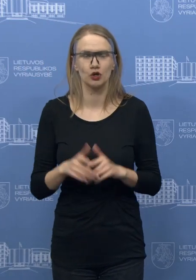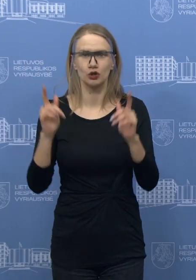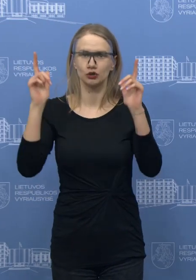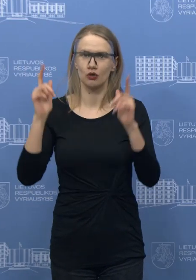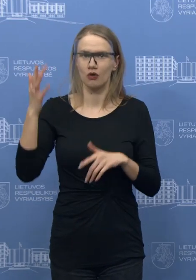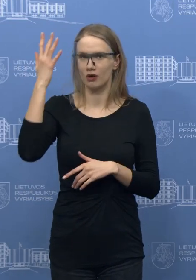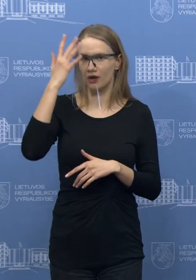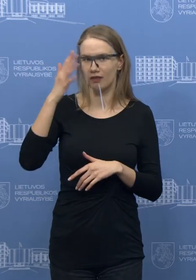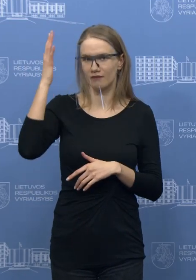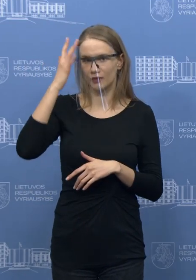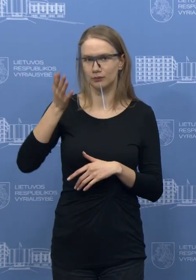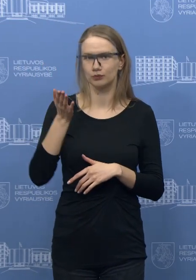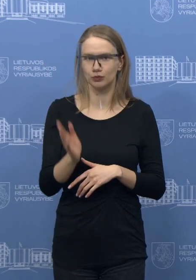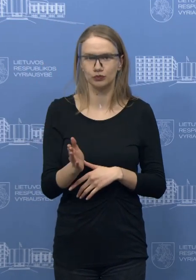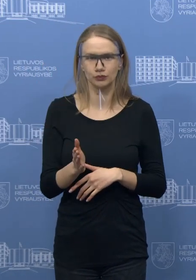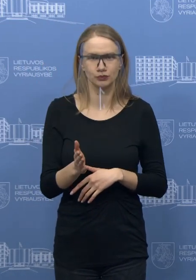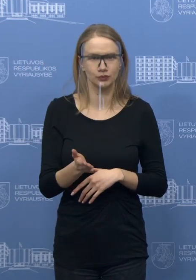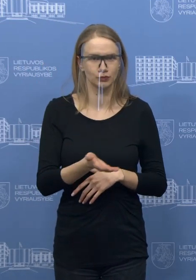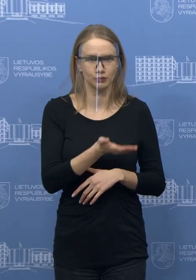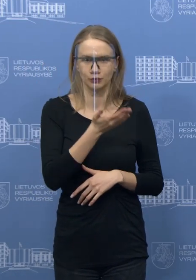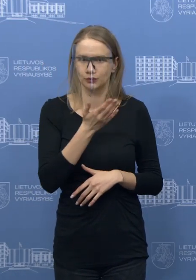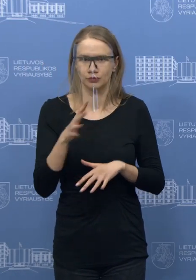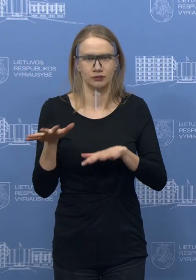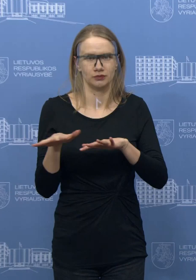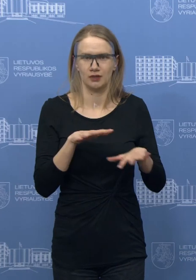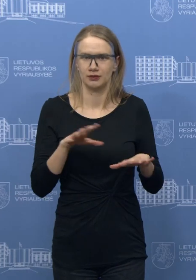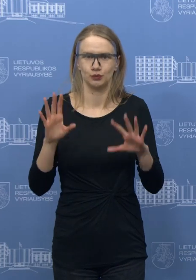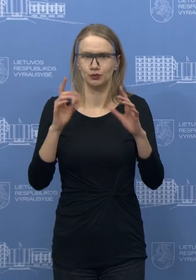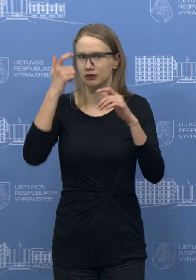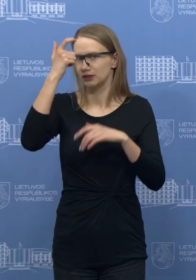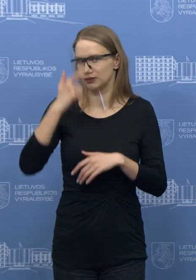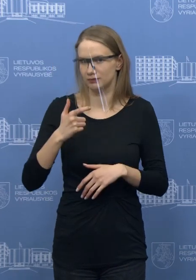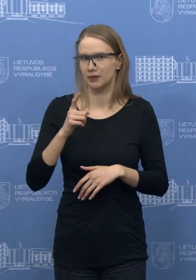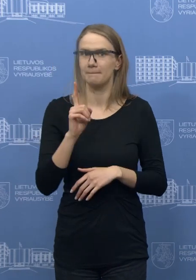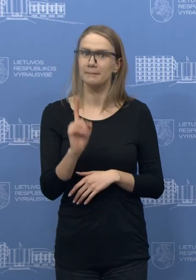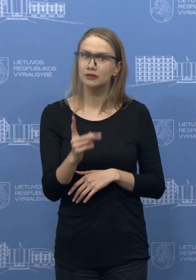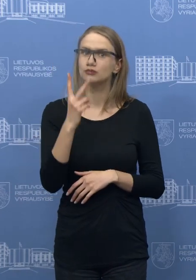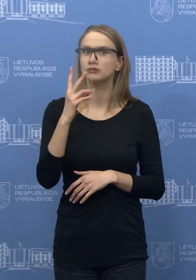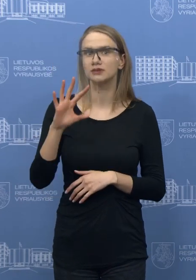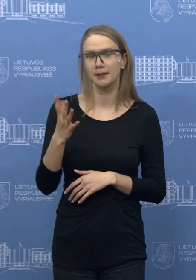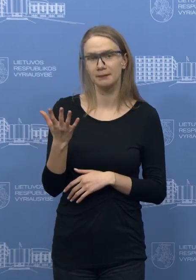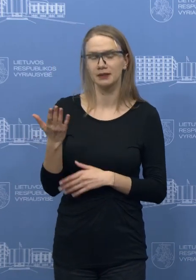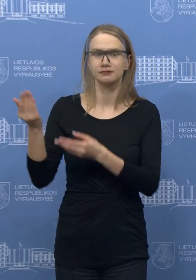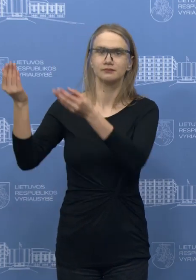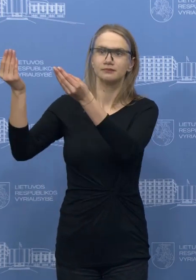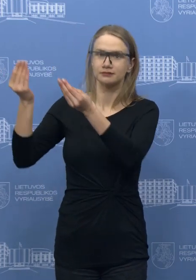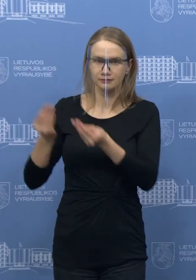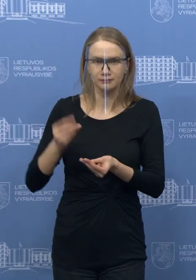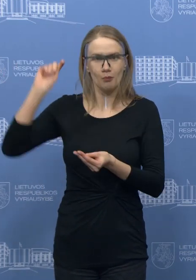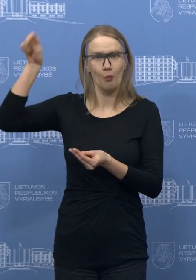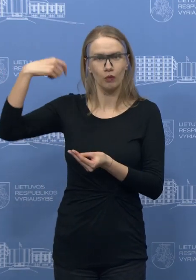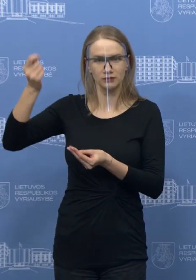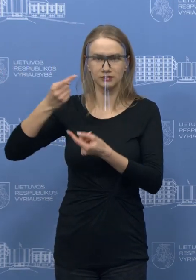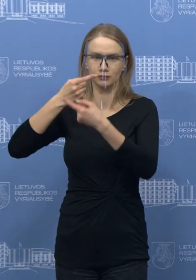tai tikrai tai būtų pakankamai tragiška situacija. Bet matyt, tos prognozės yra skirtos tam, kad jos būtų